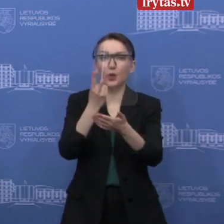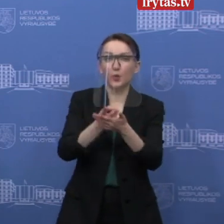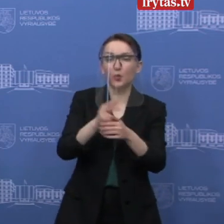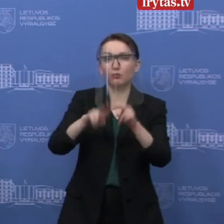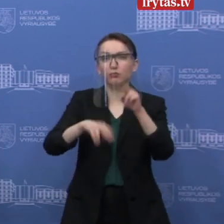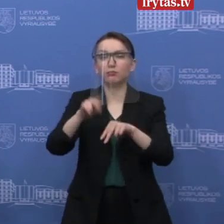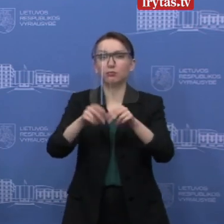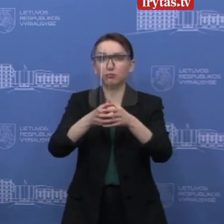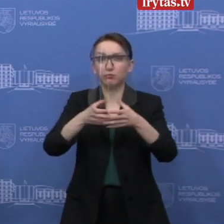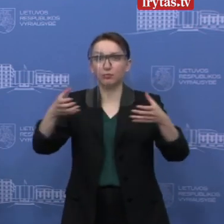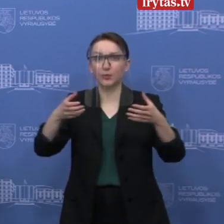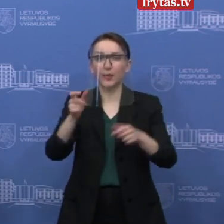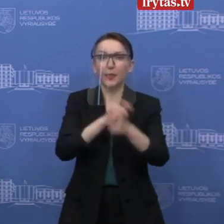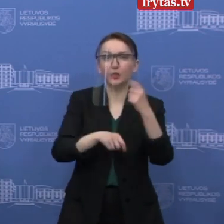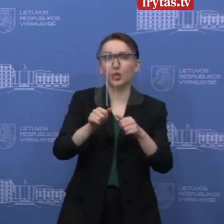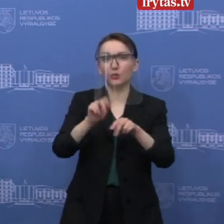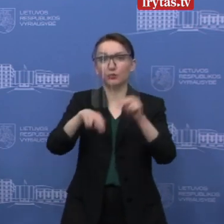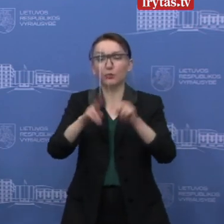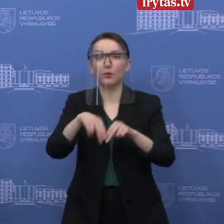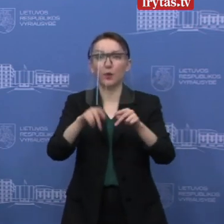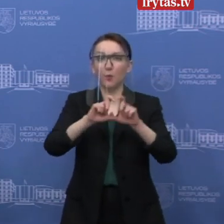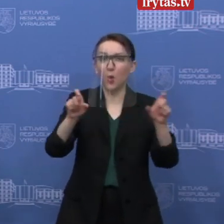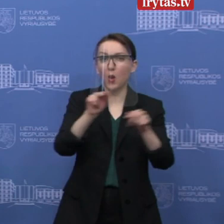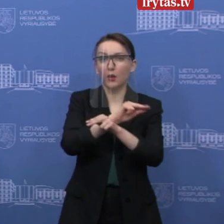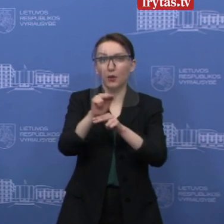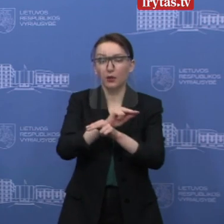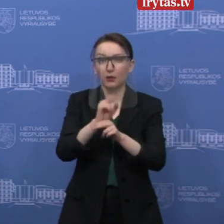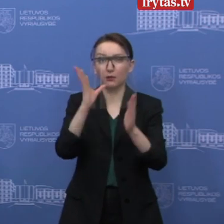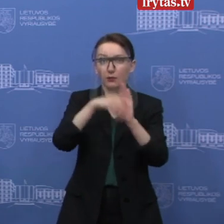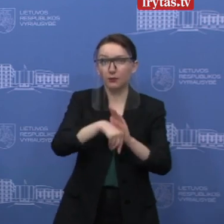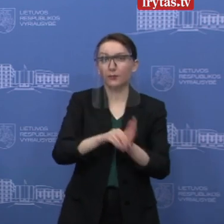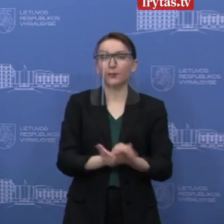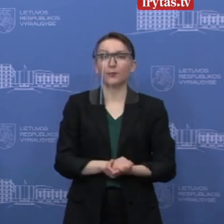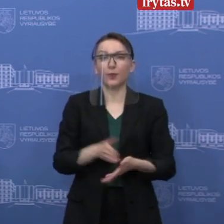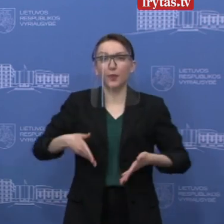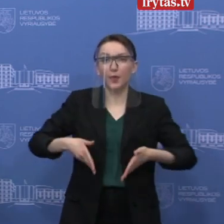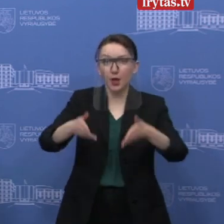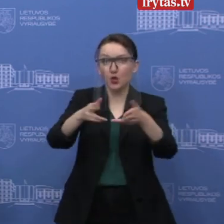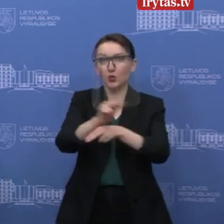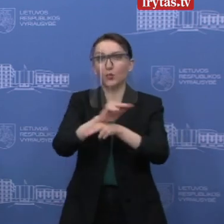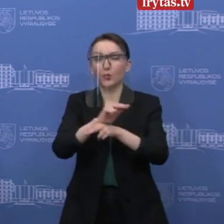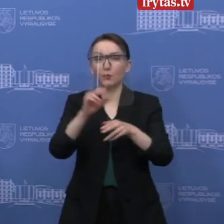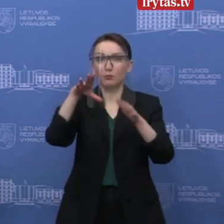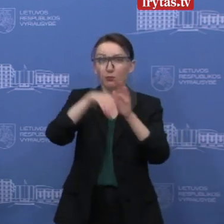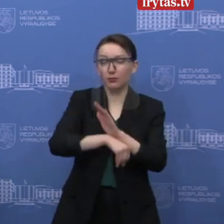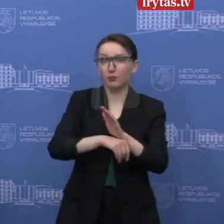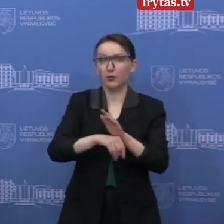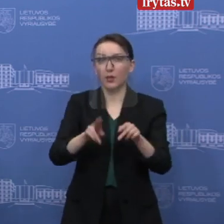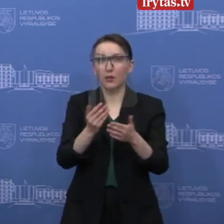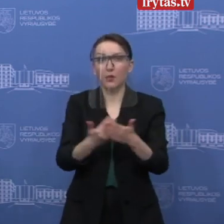pastatų statybą, darželių statybą, mokyklų remontas, kelių remontas ir plėtra,